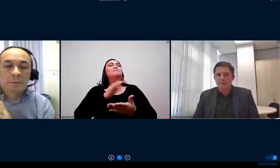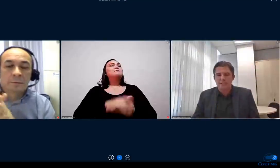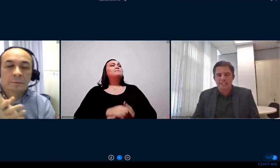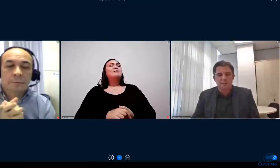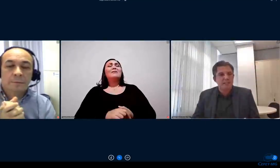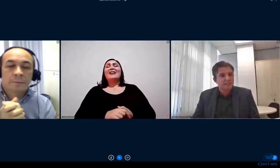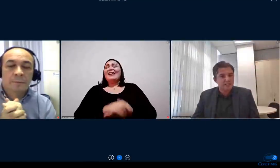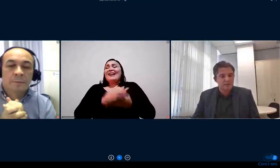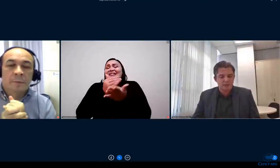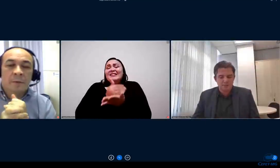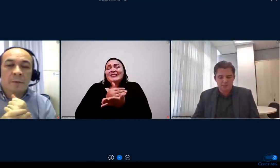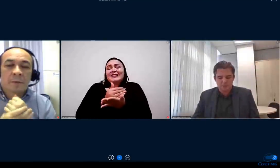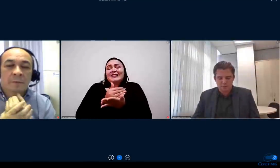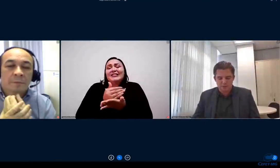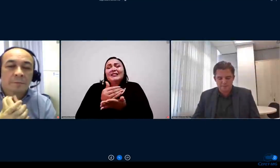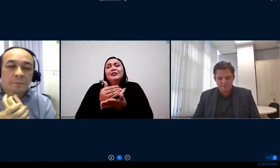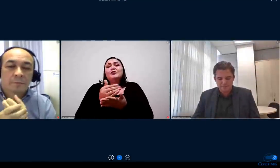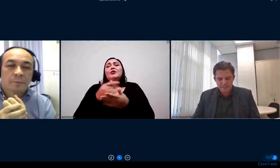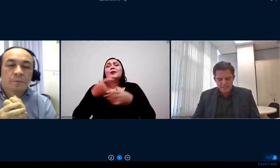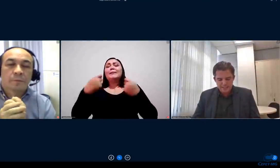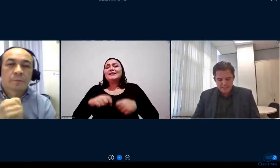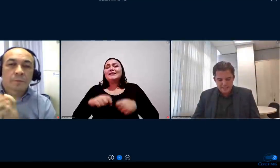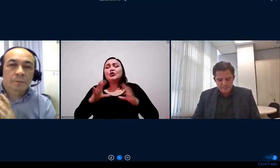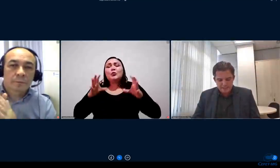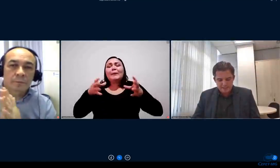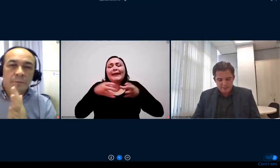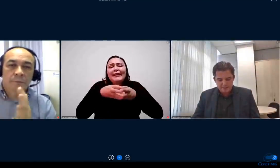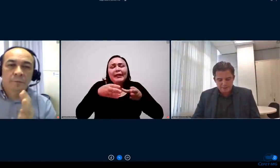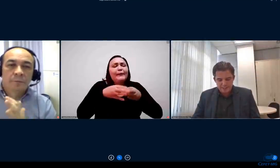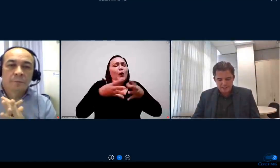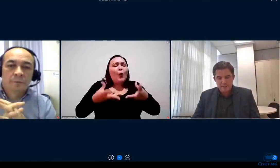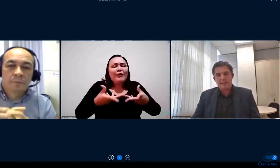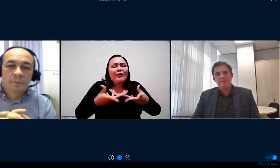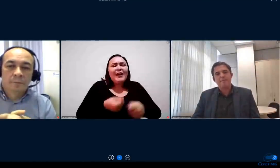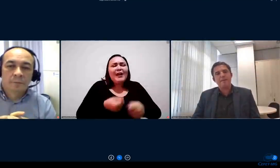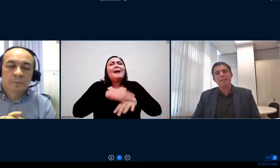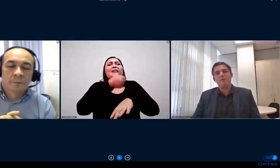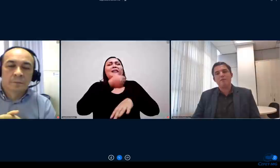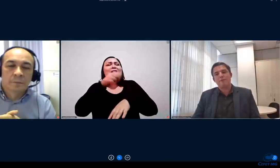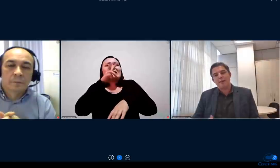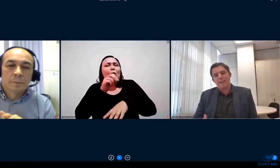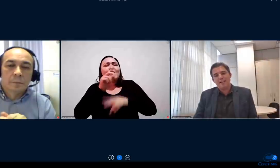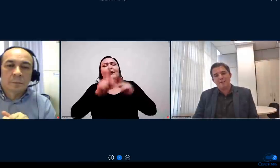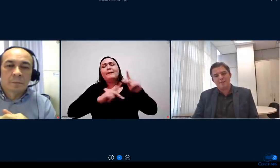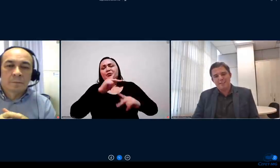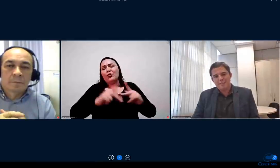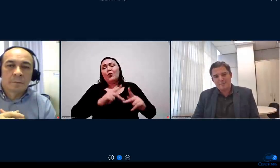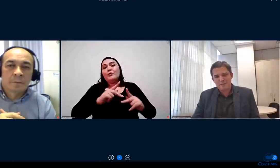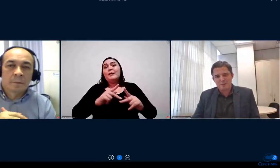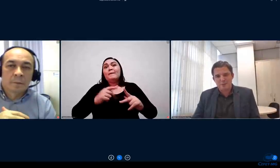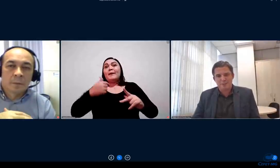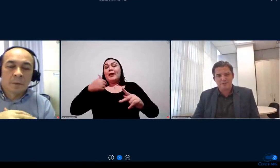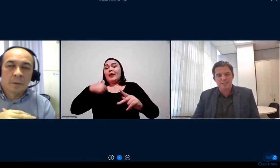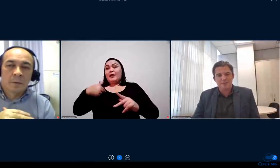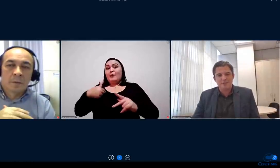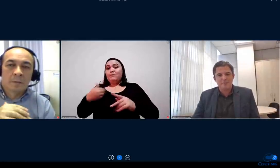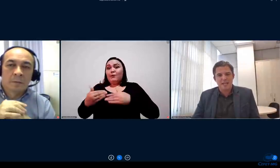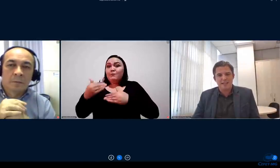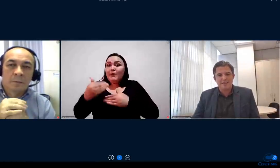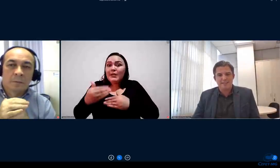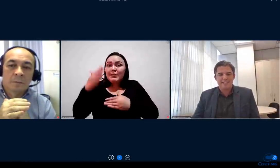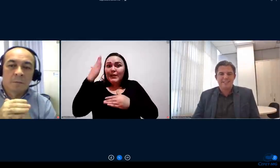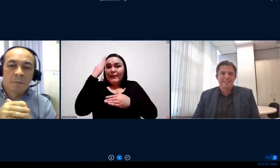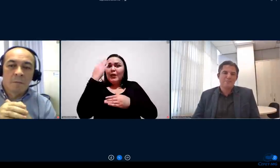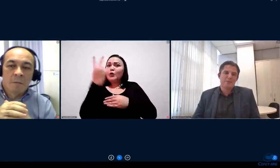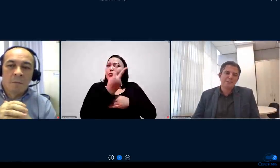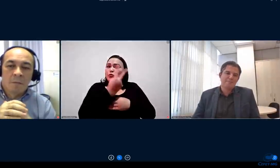muito qualificada de mais de 150 pessoas mas estando à frente para mim foi um alento saber que os dois estão vivos estão